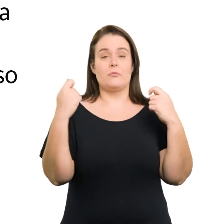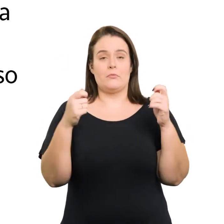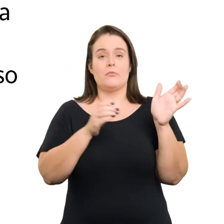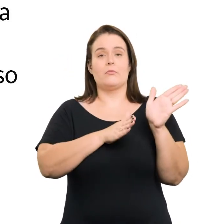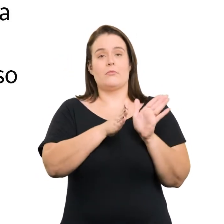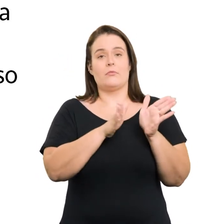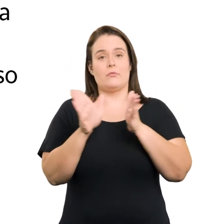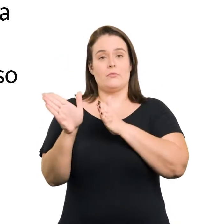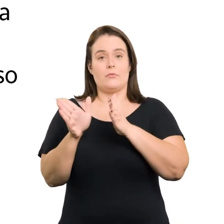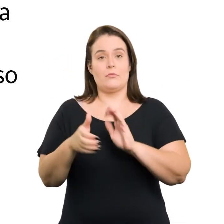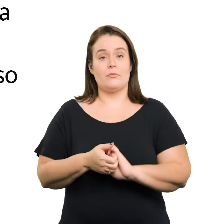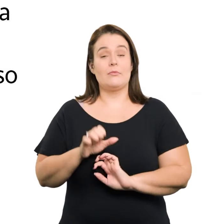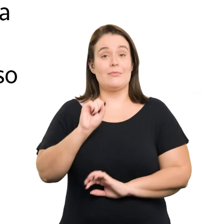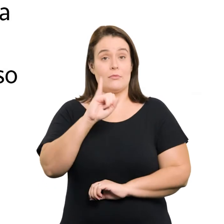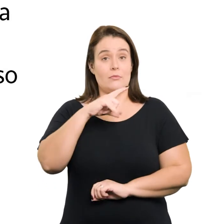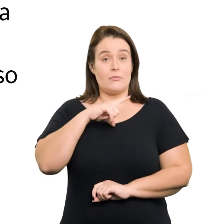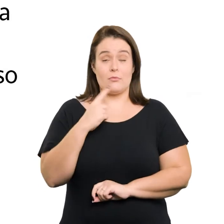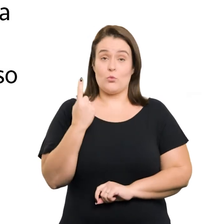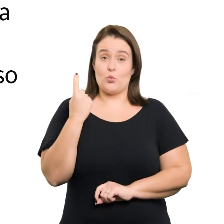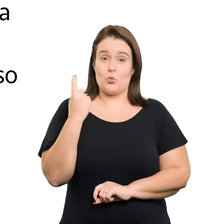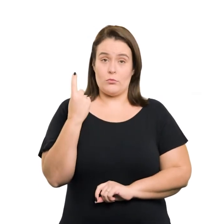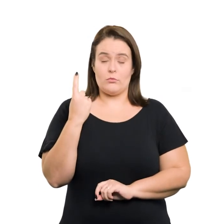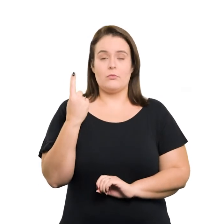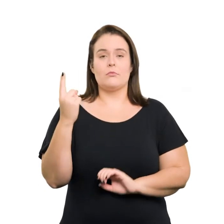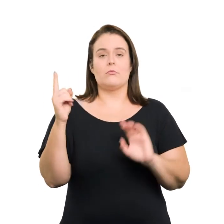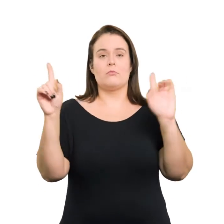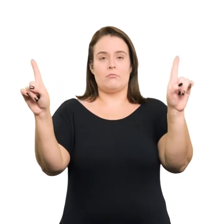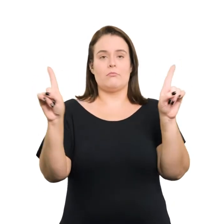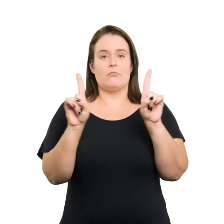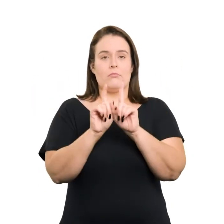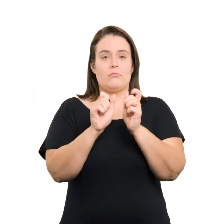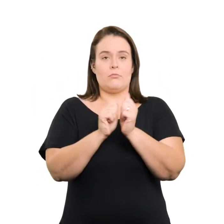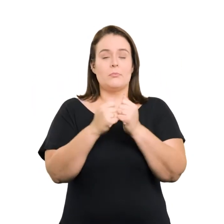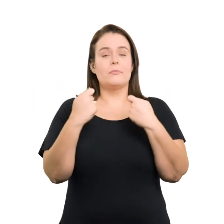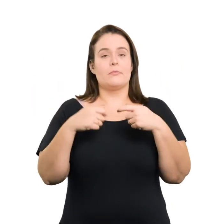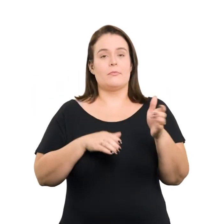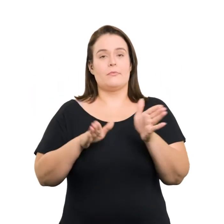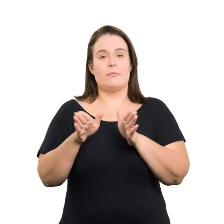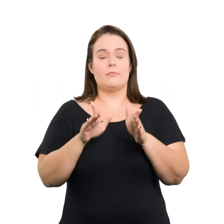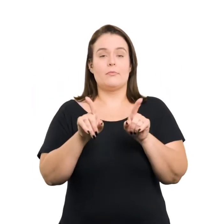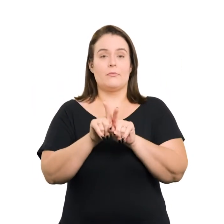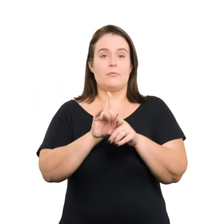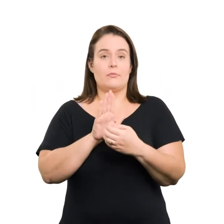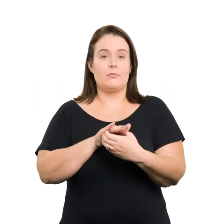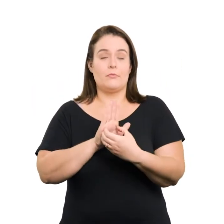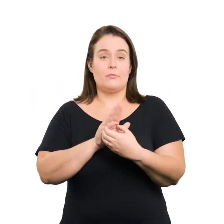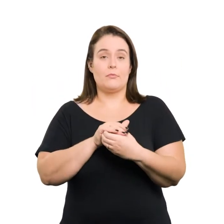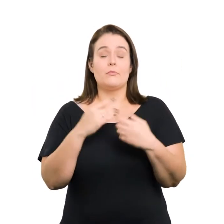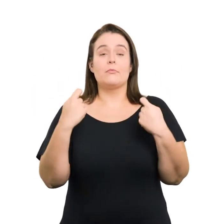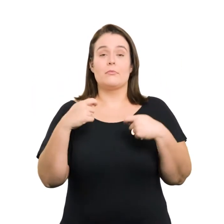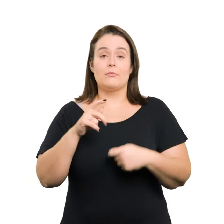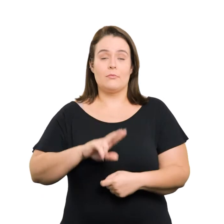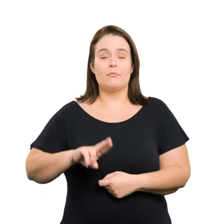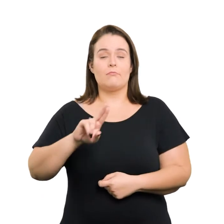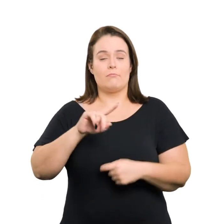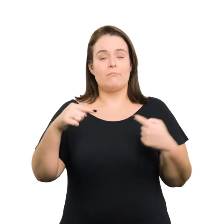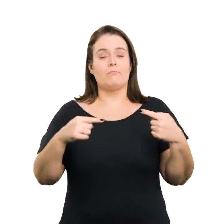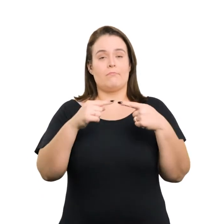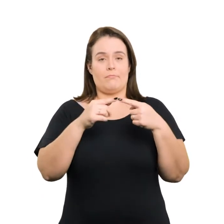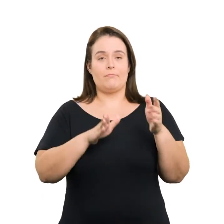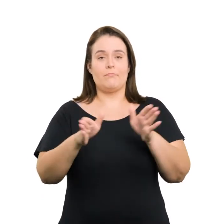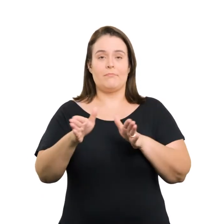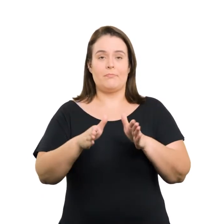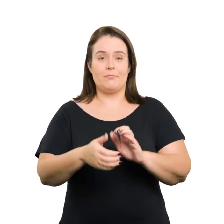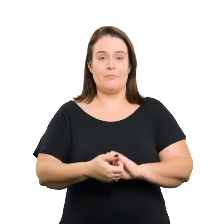existir somente um camarim de uso unissex Este deve ser acessível E seu sanitário deve atender aos requisitos de